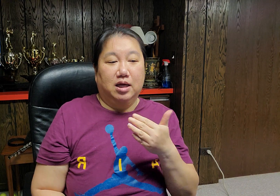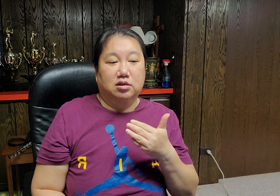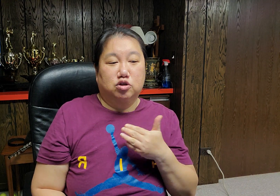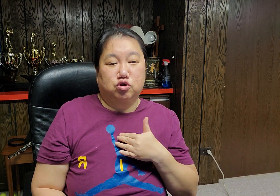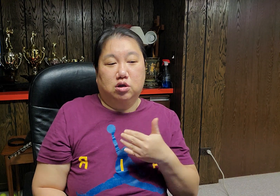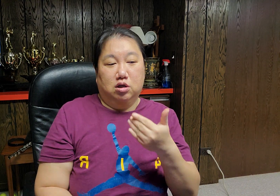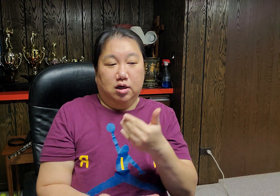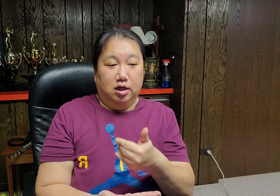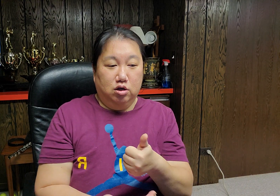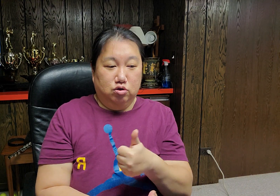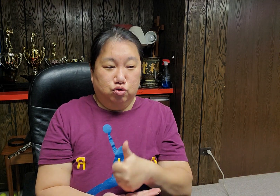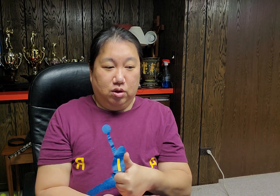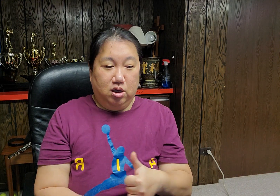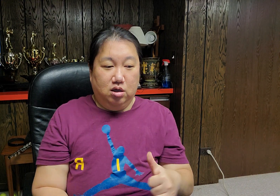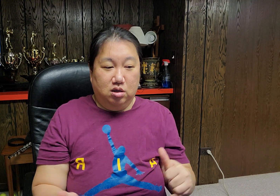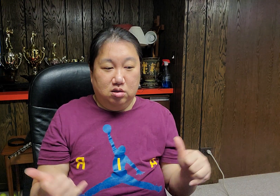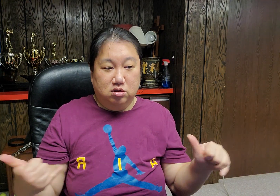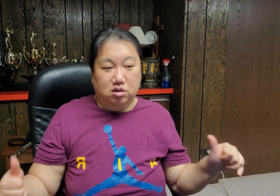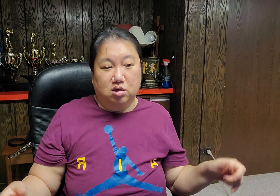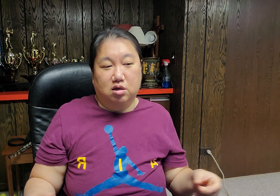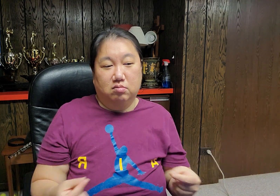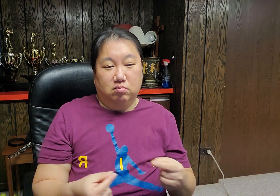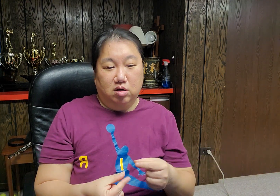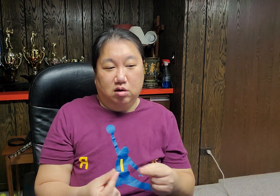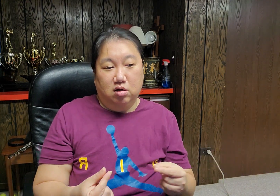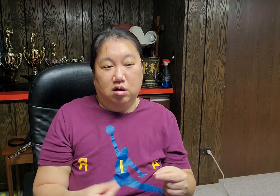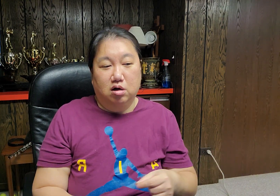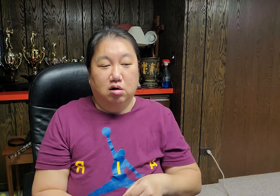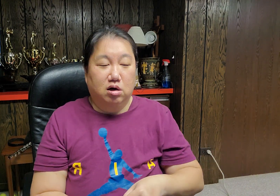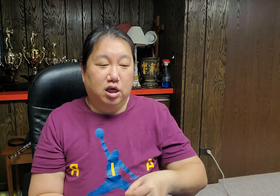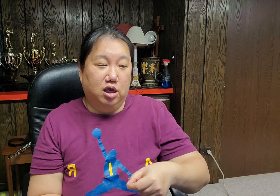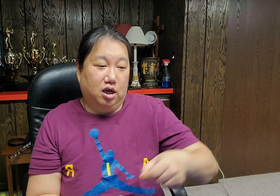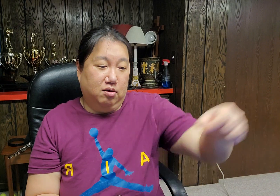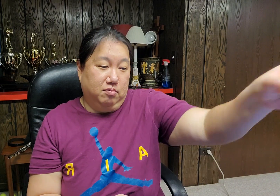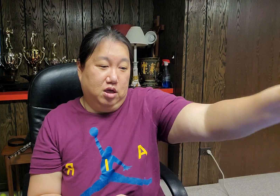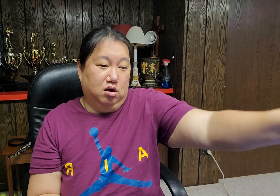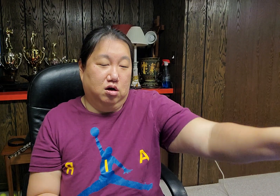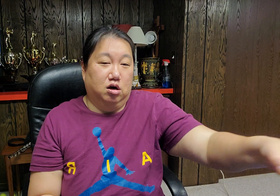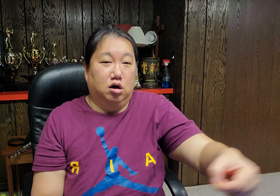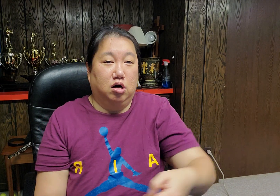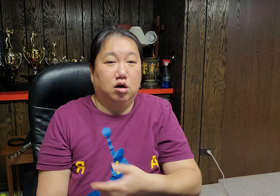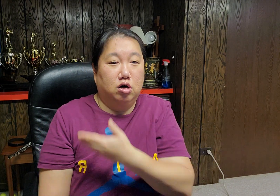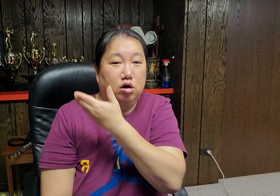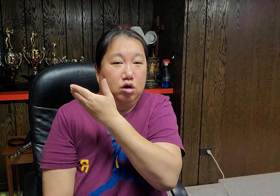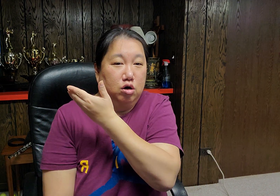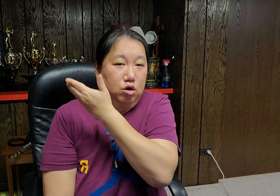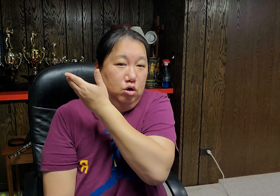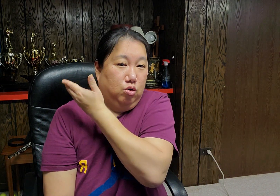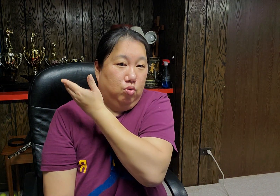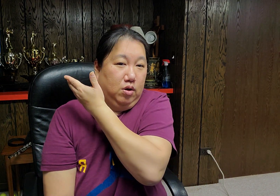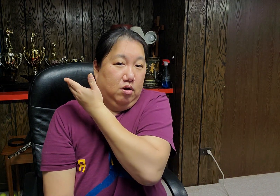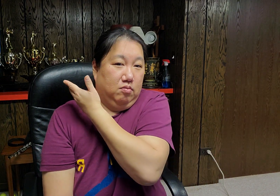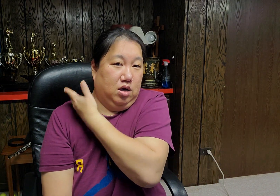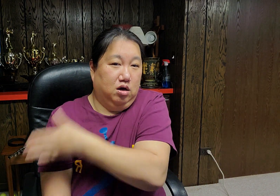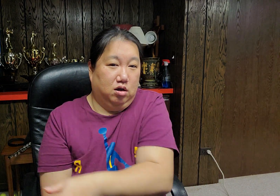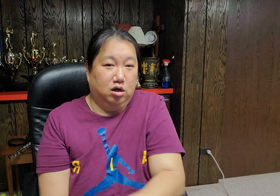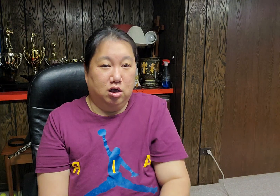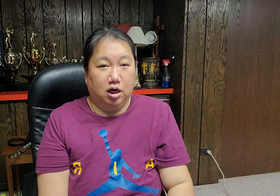만신할 죄인처럼 멀리하며 외면을